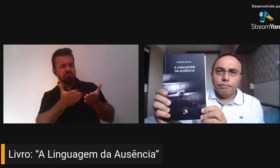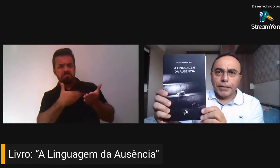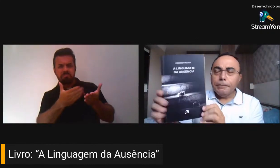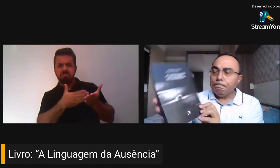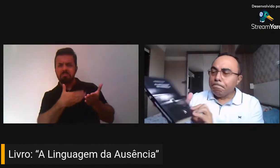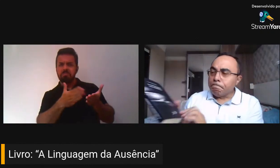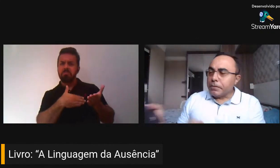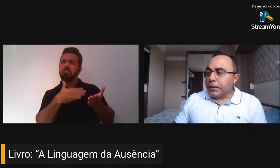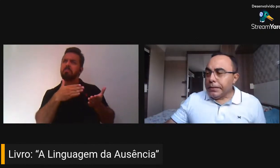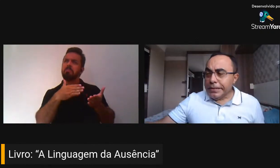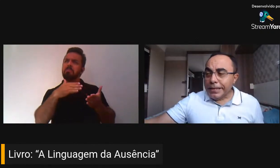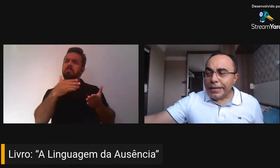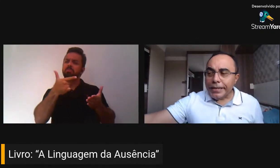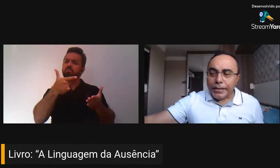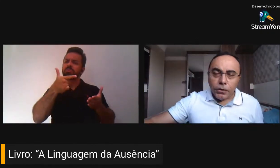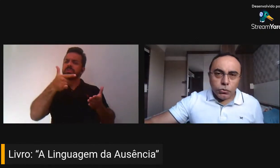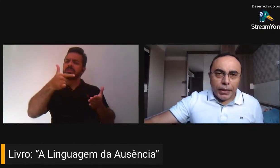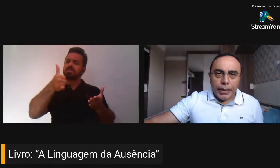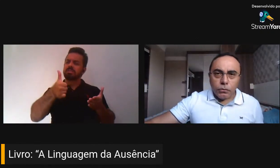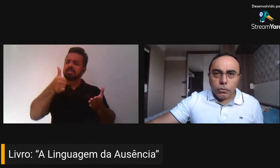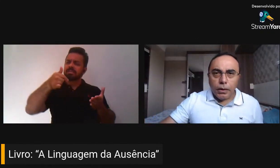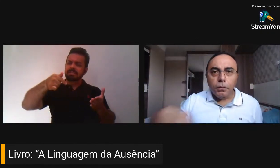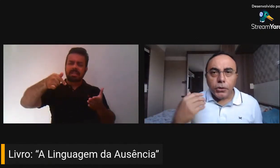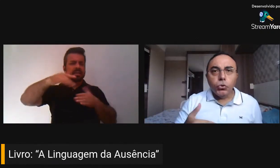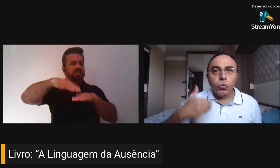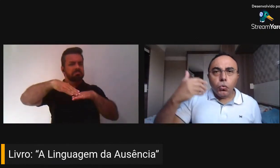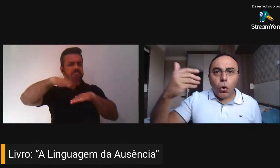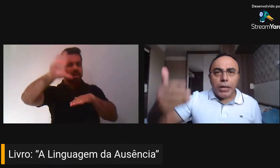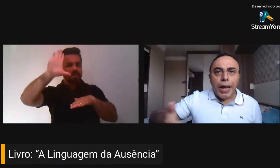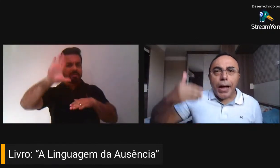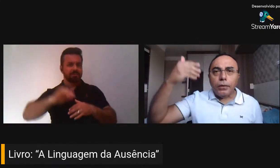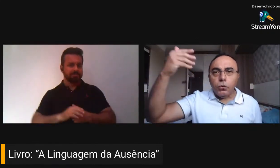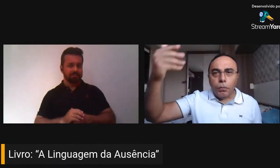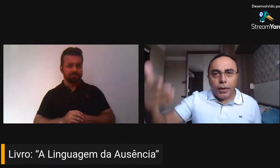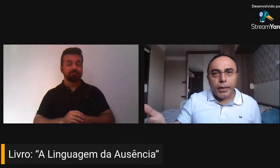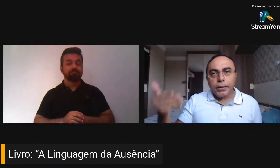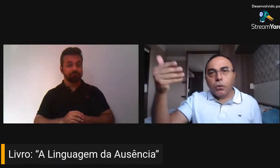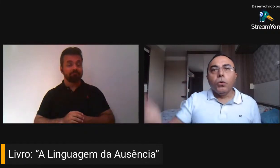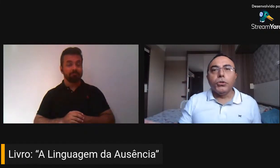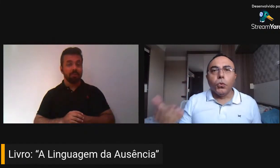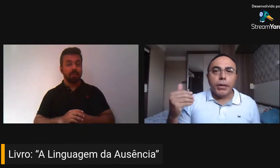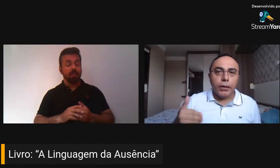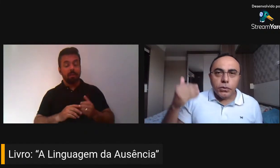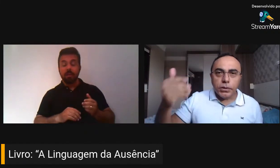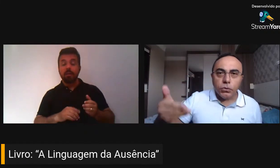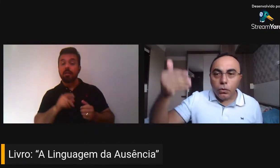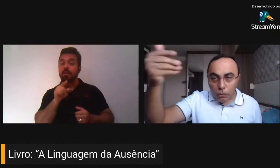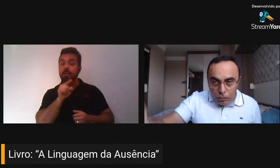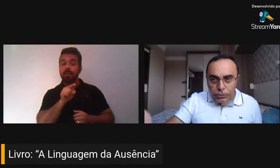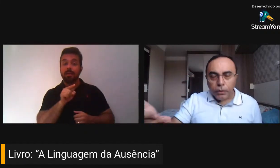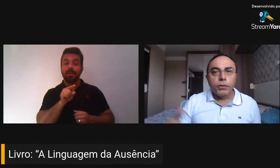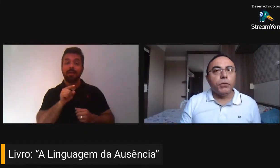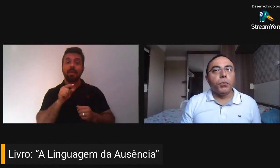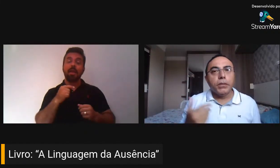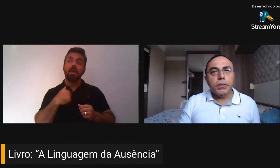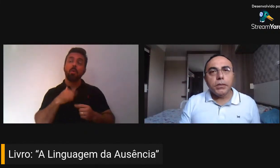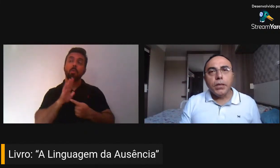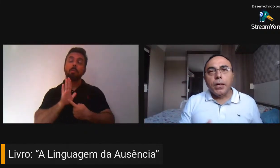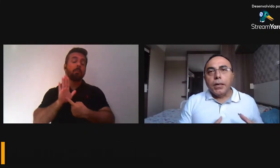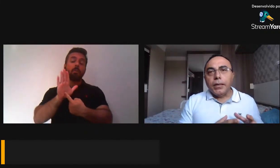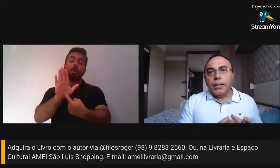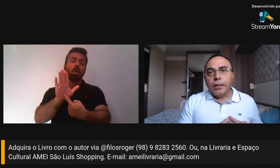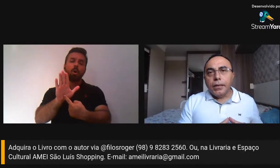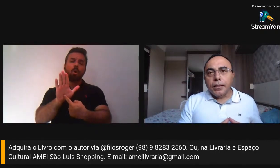trabalhado e nele eu trago realmente o olhar do poeta hoje, o olhar do escritor hoje, que é um livro de